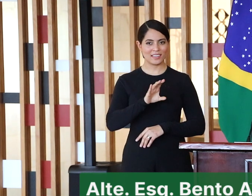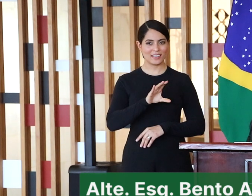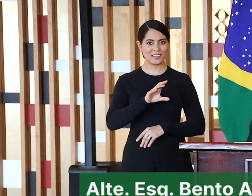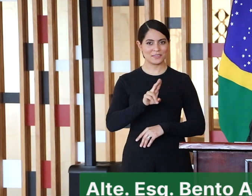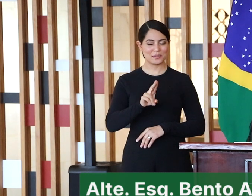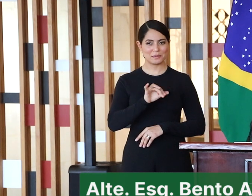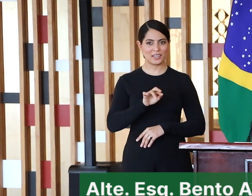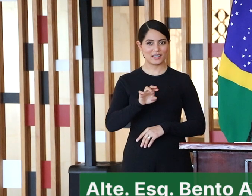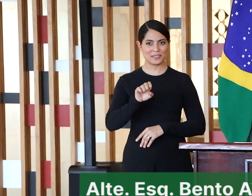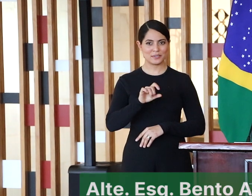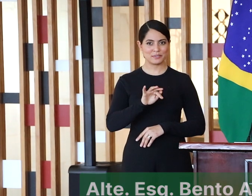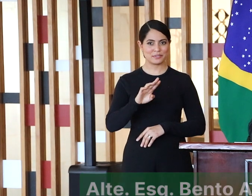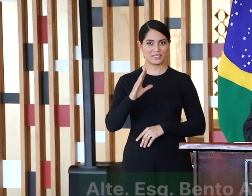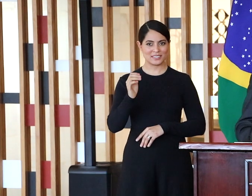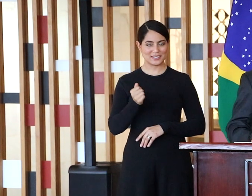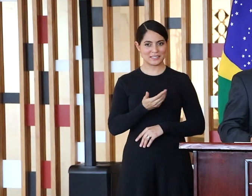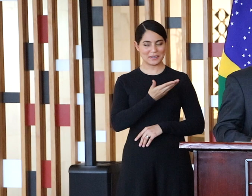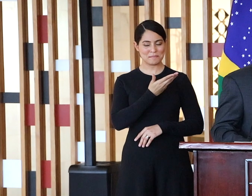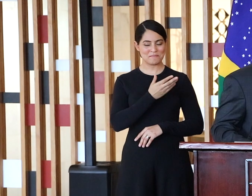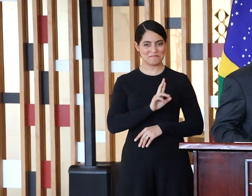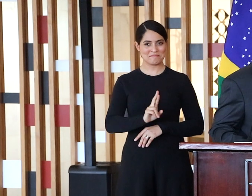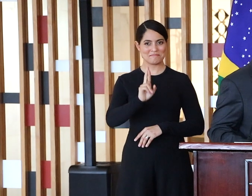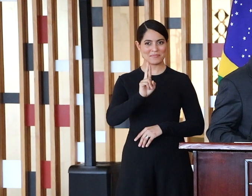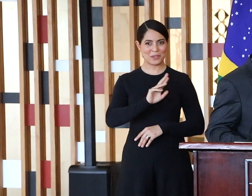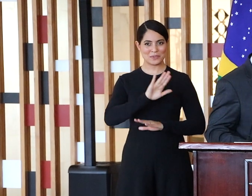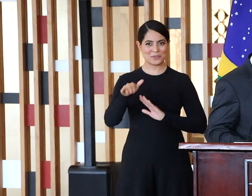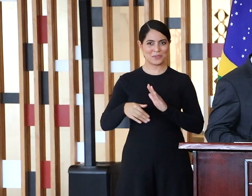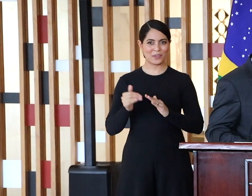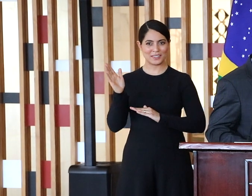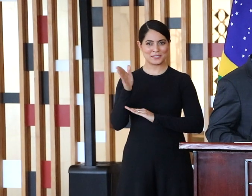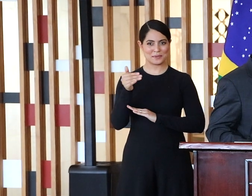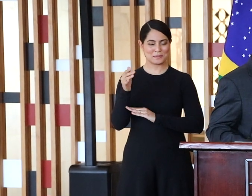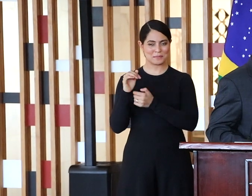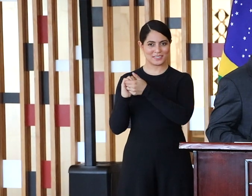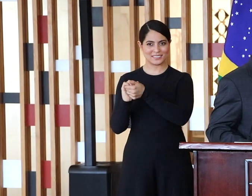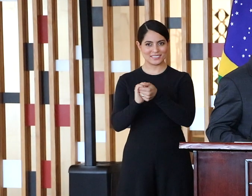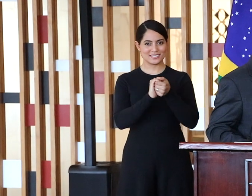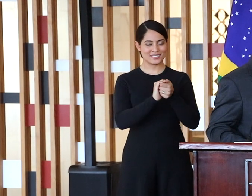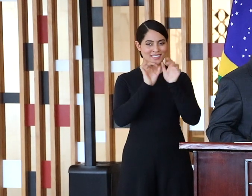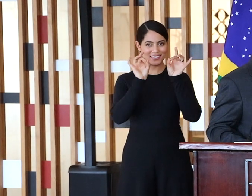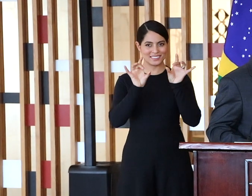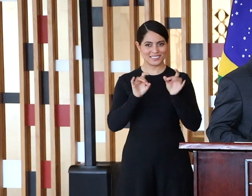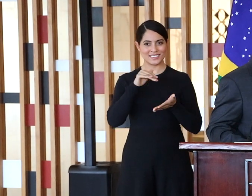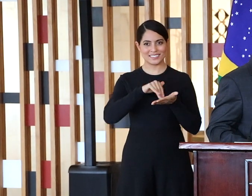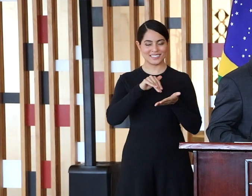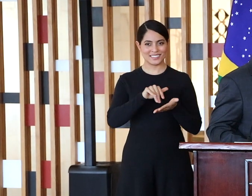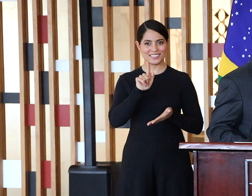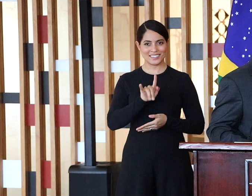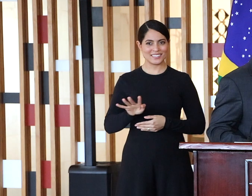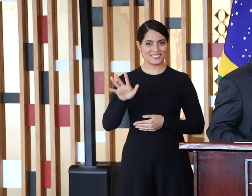cumprimento a todo corpo diplomático presente, com a saudação especial ao nosso secretário-geral.